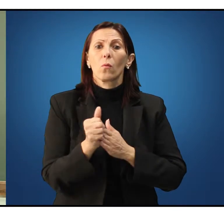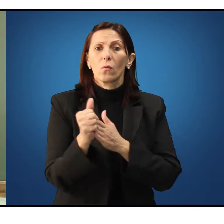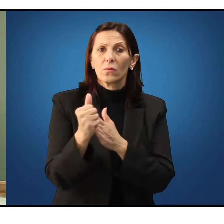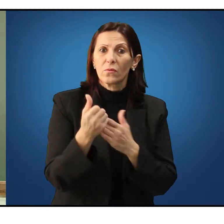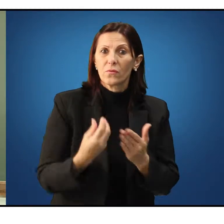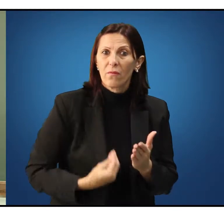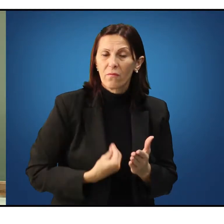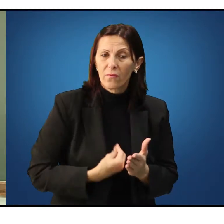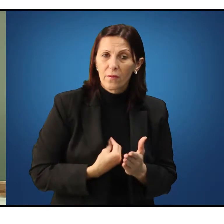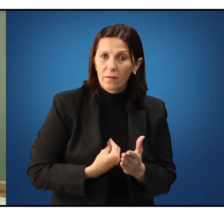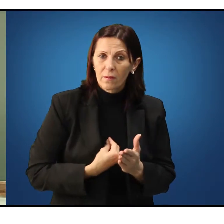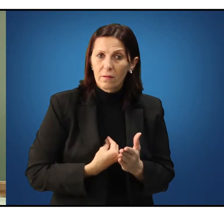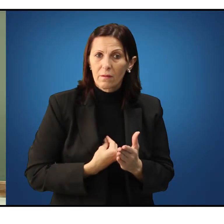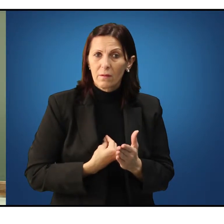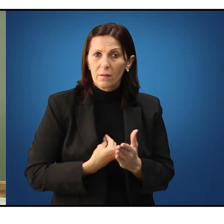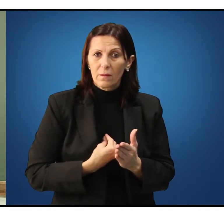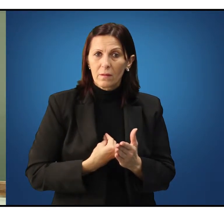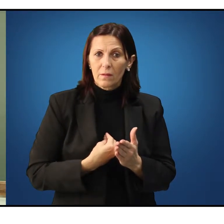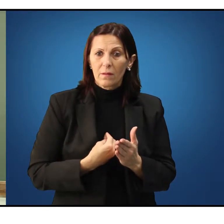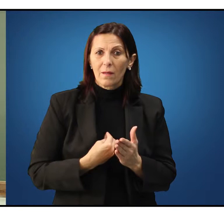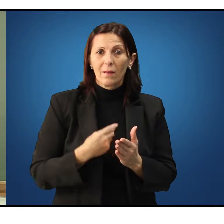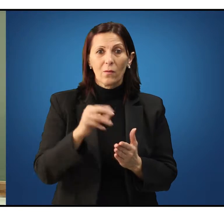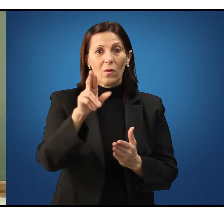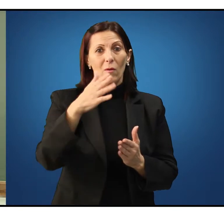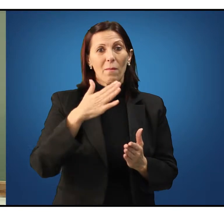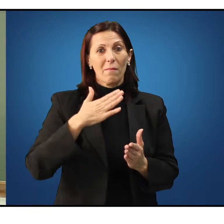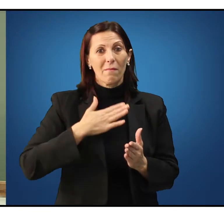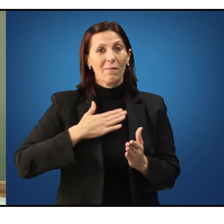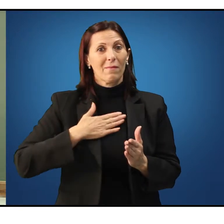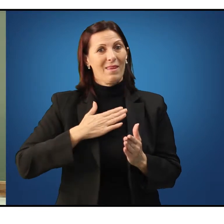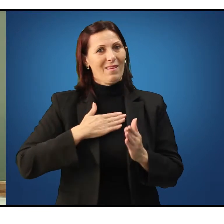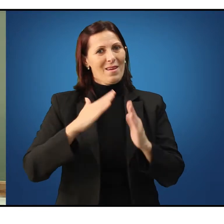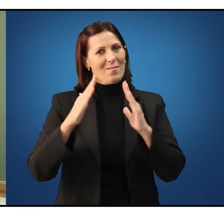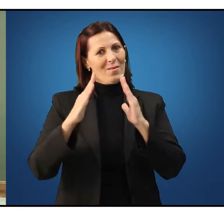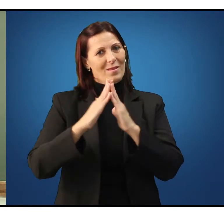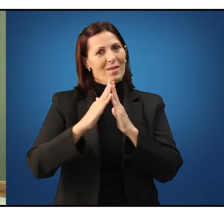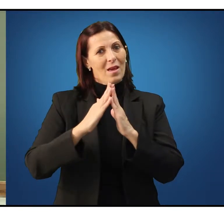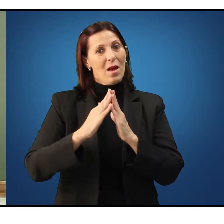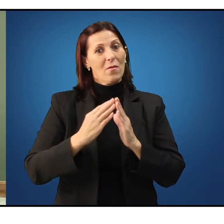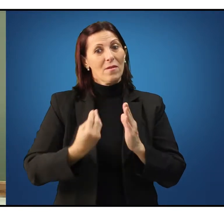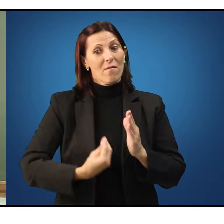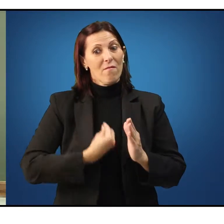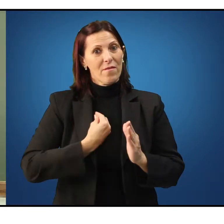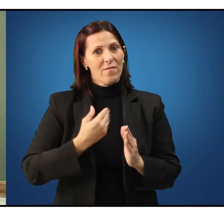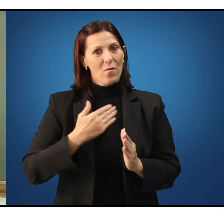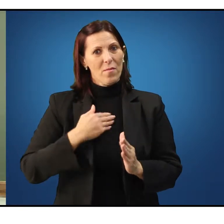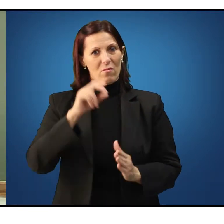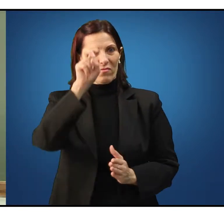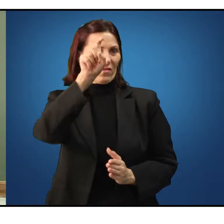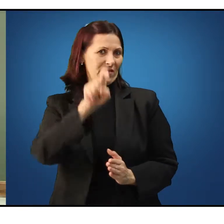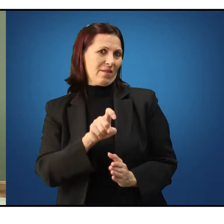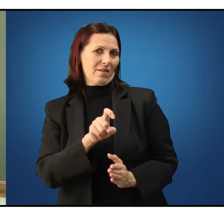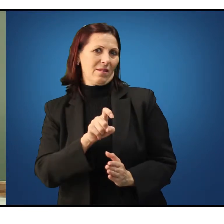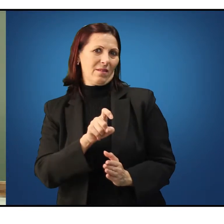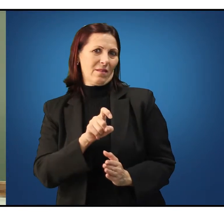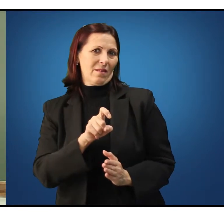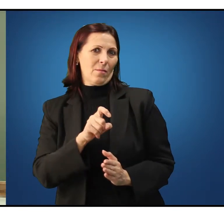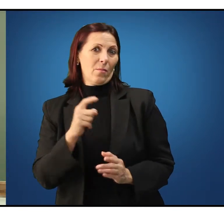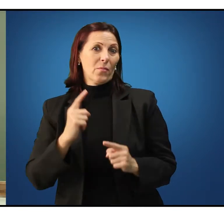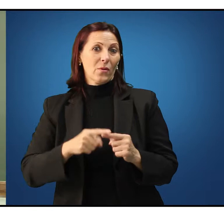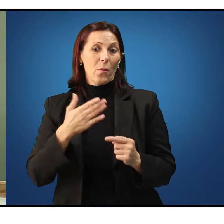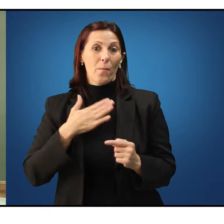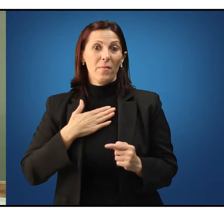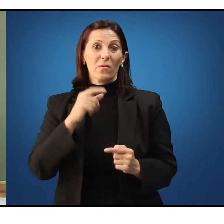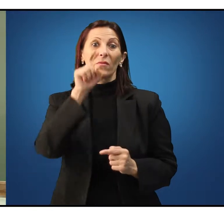vida é também a minha morada, ou seja, é aí que reside o meu ser. O meu ser reside